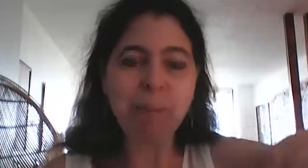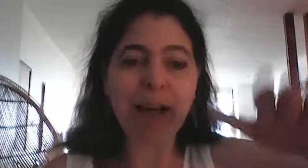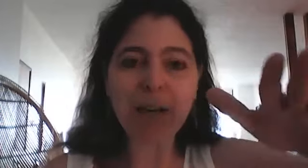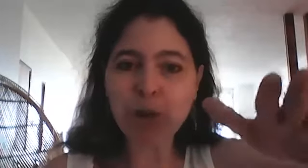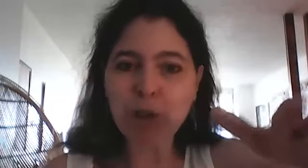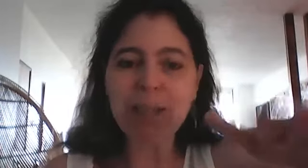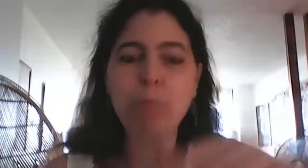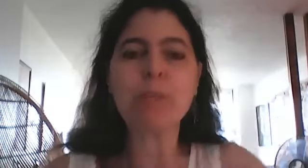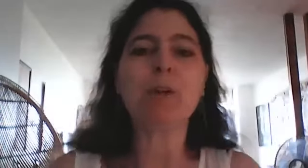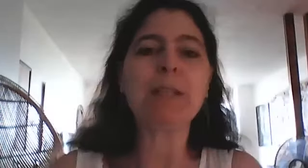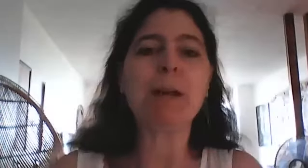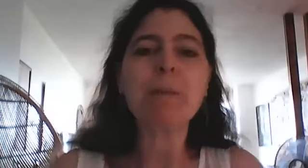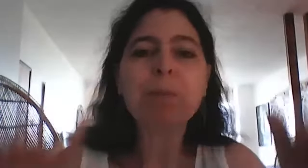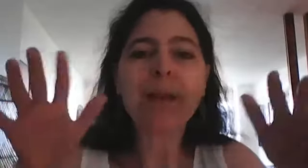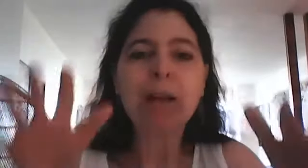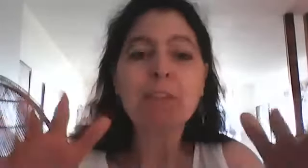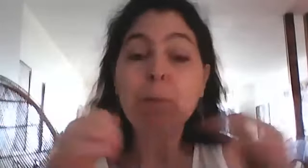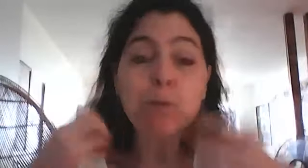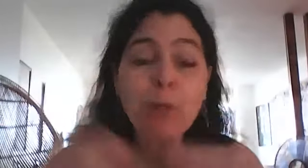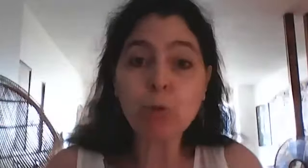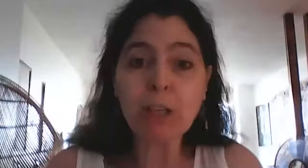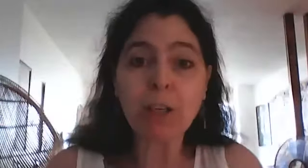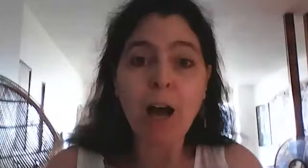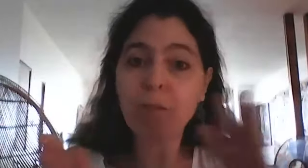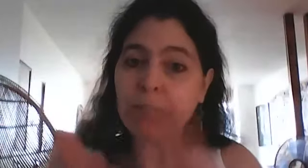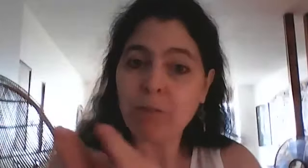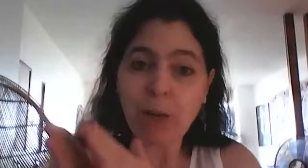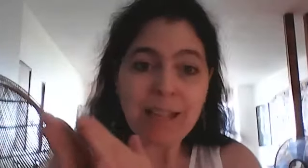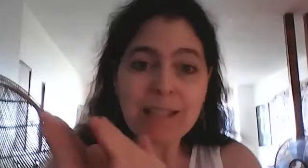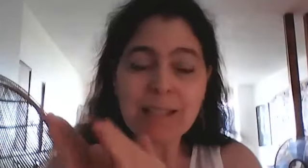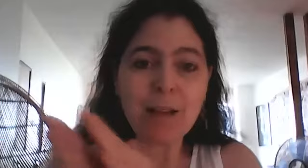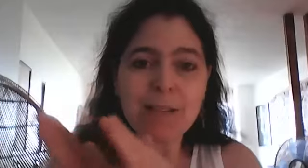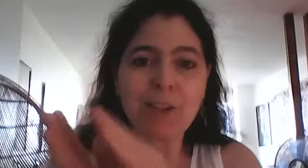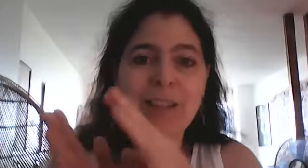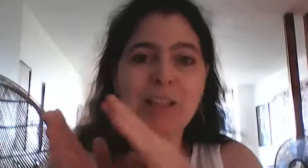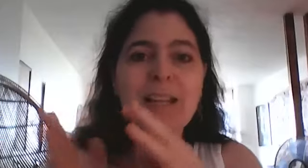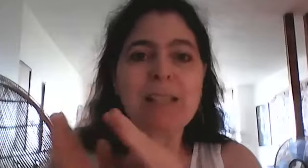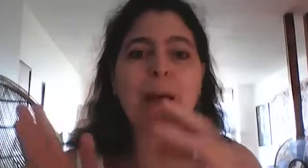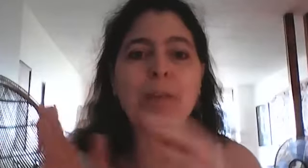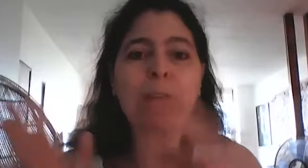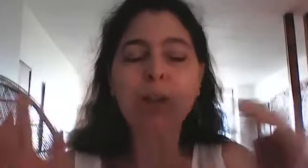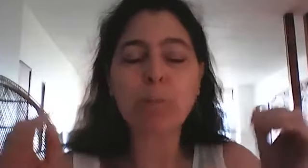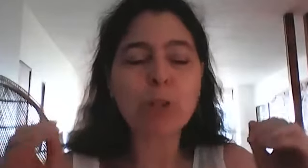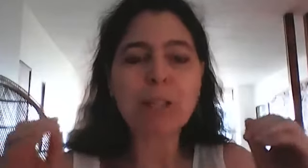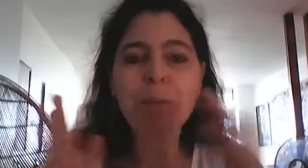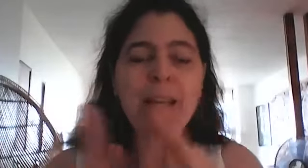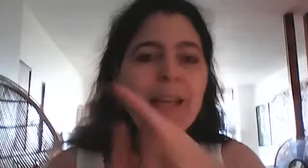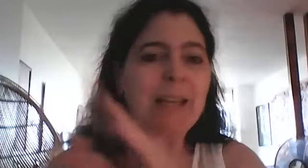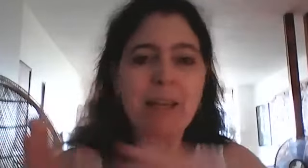spirale ou juste l'imposition des mains vous n'avez pas besoin de toucher le corps vous allez vous rester à distance de quelques centimètres ou quelques pouces et